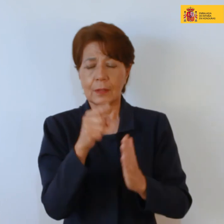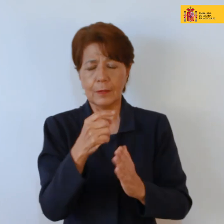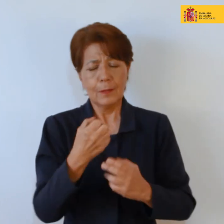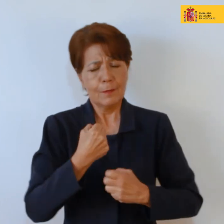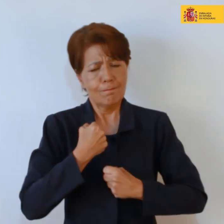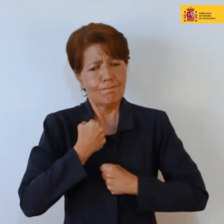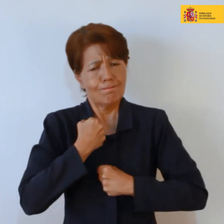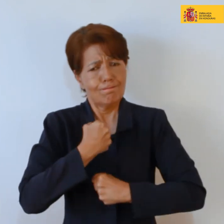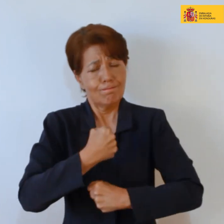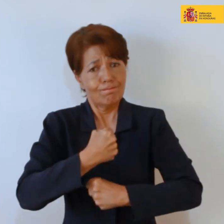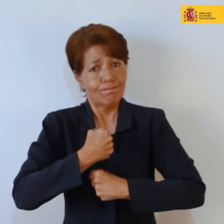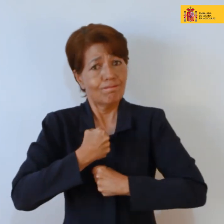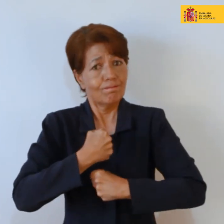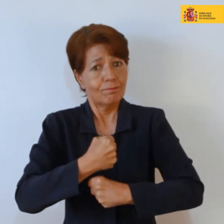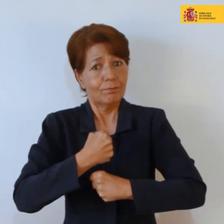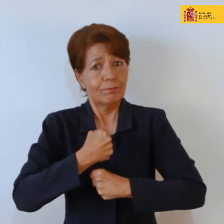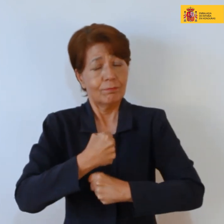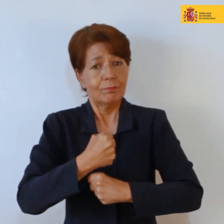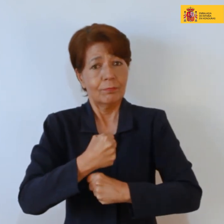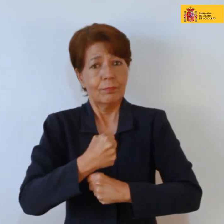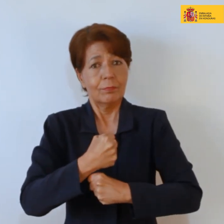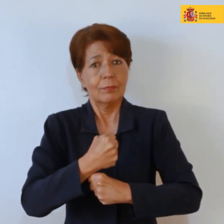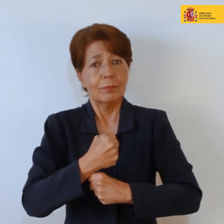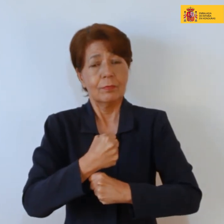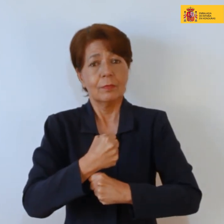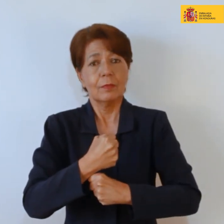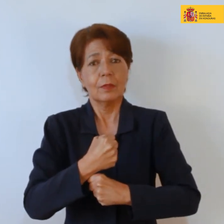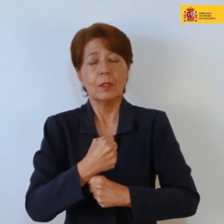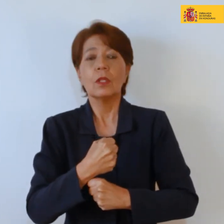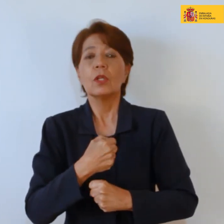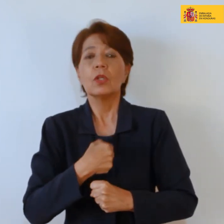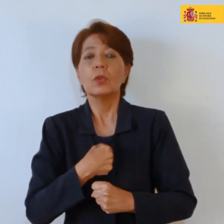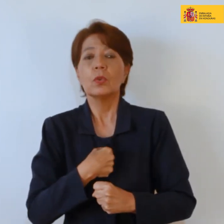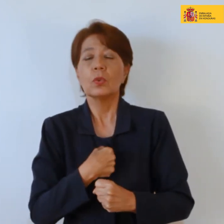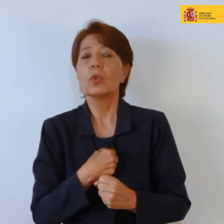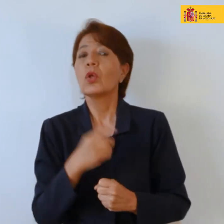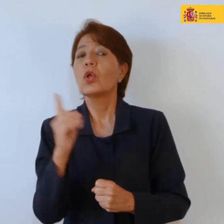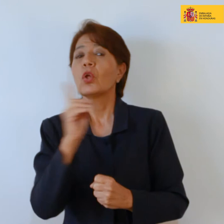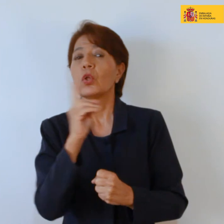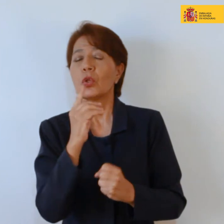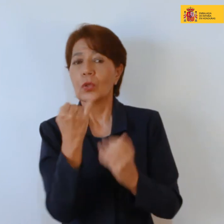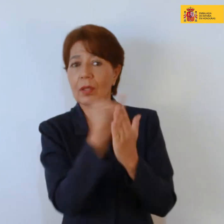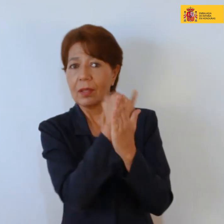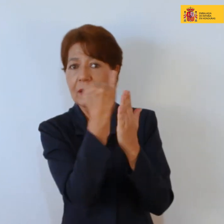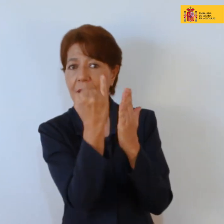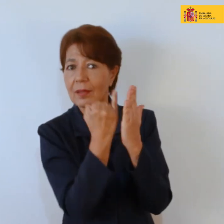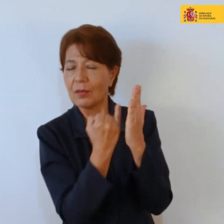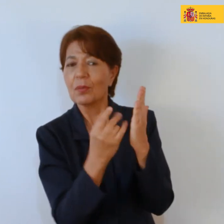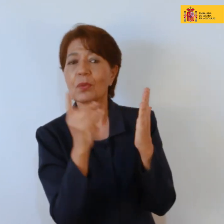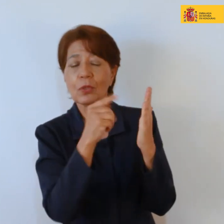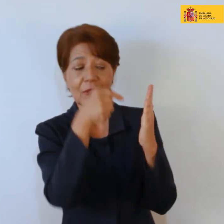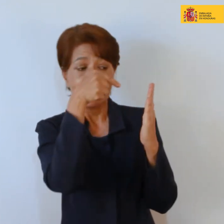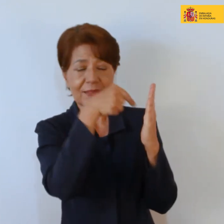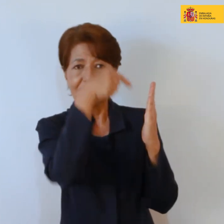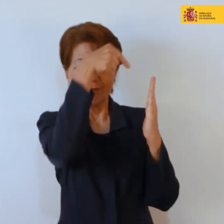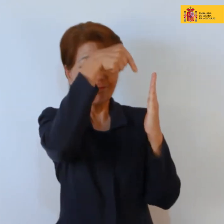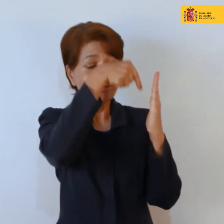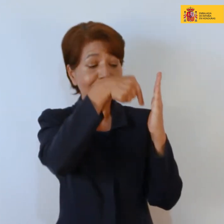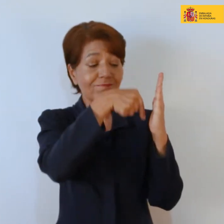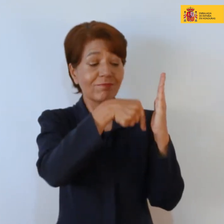bajo las cuerdas y bajo el agua. Y bueno, pues en